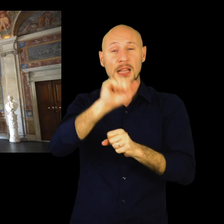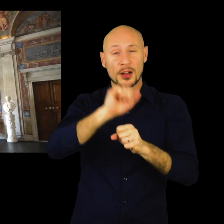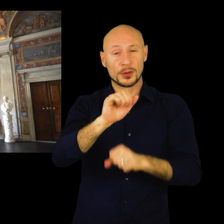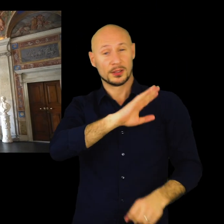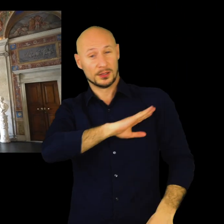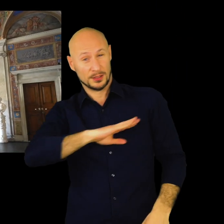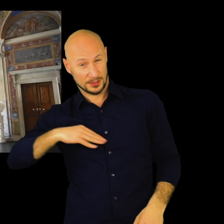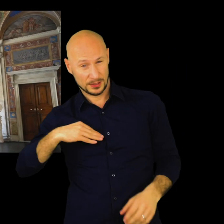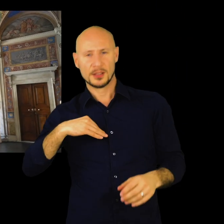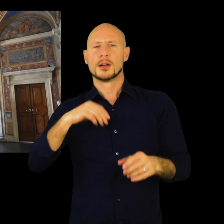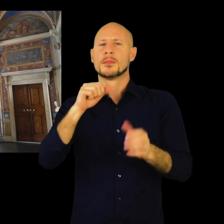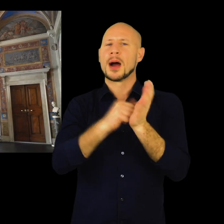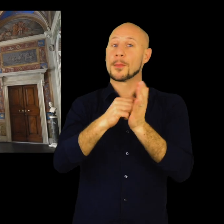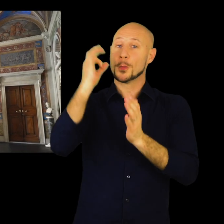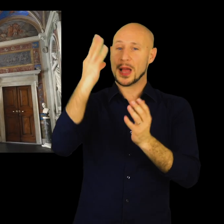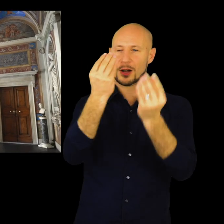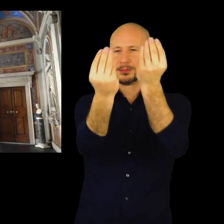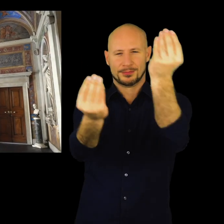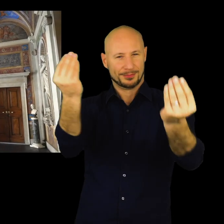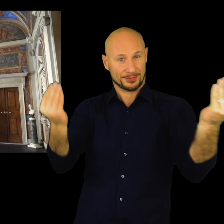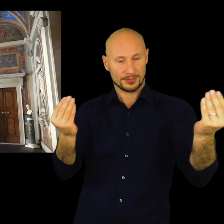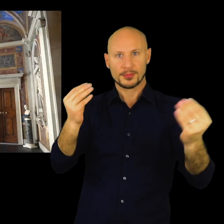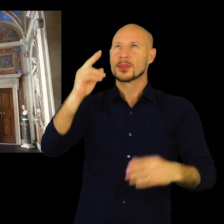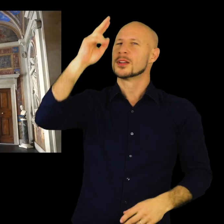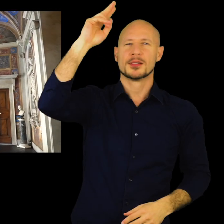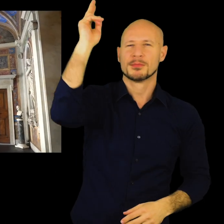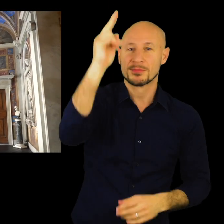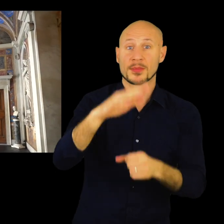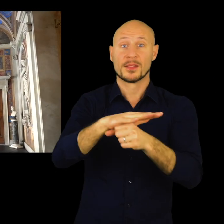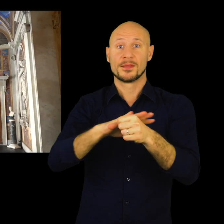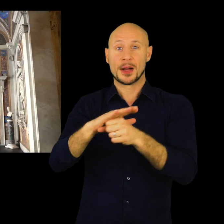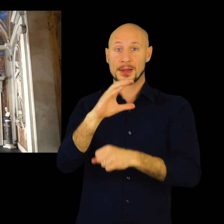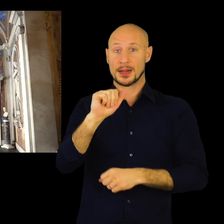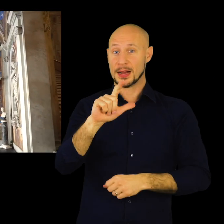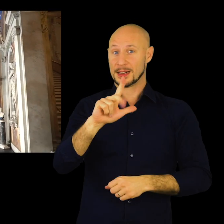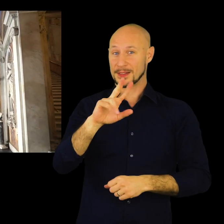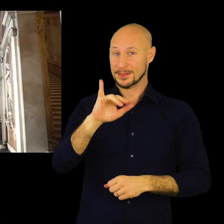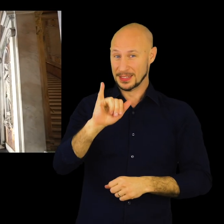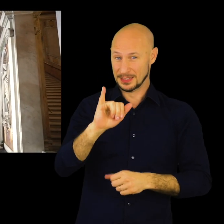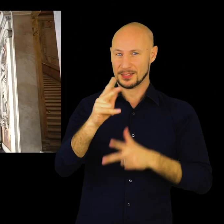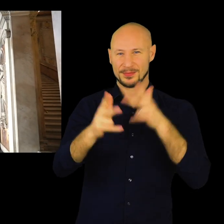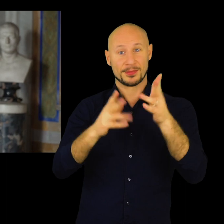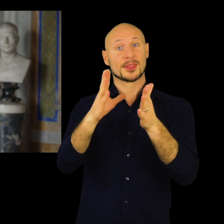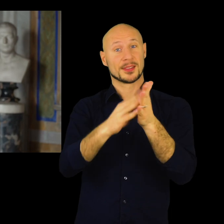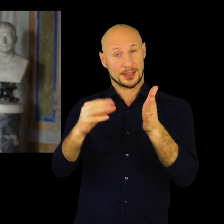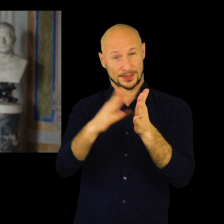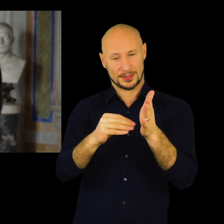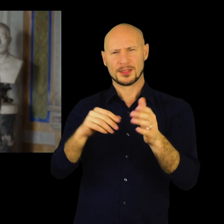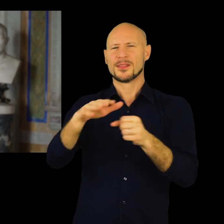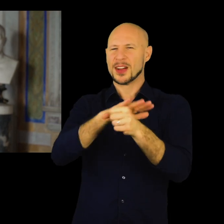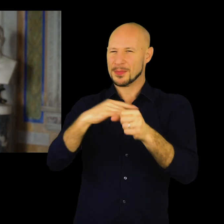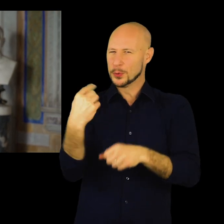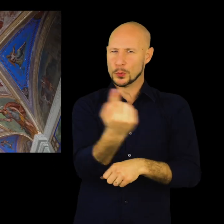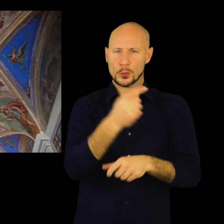naturalmente gli affreschi della volta, gli affreschi delle pareti, i busti e le statue in marmo bianco. Partiamo in alto.